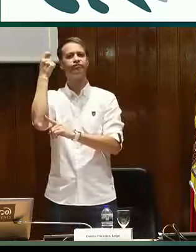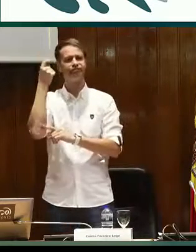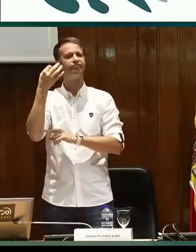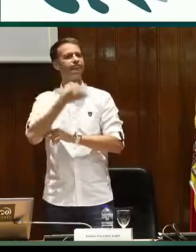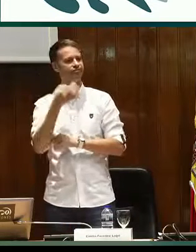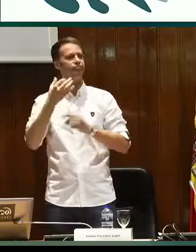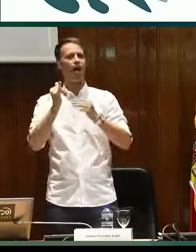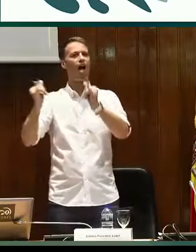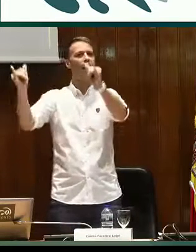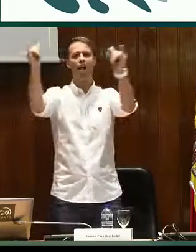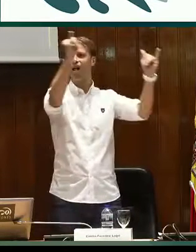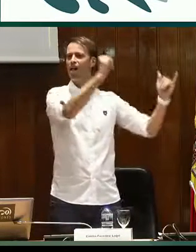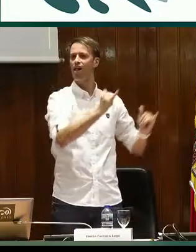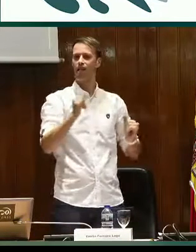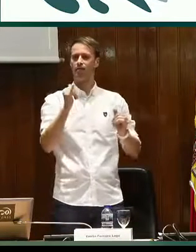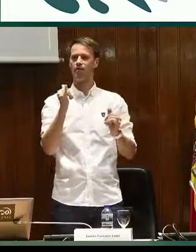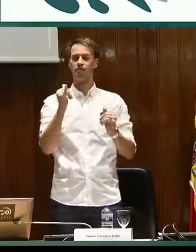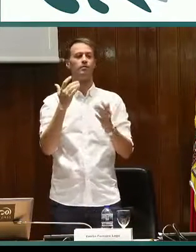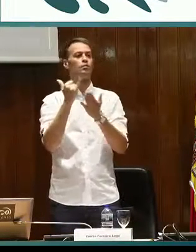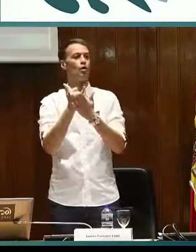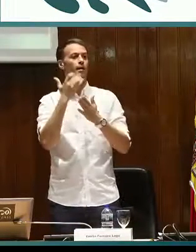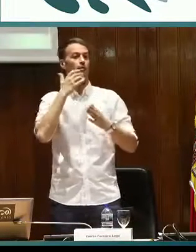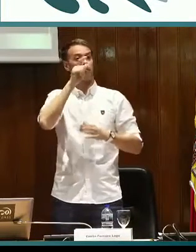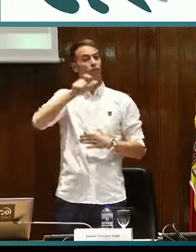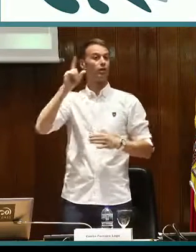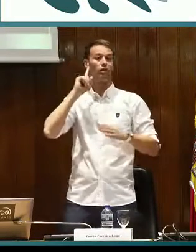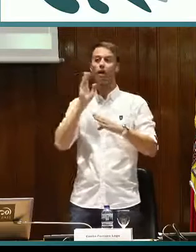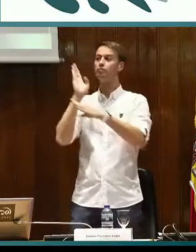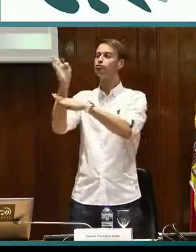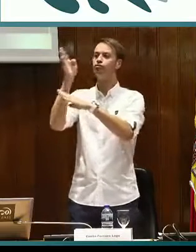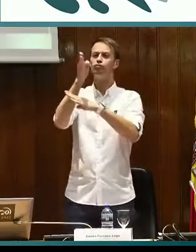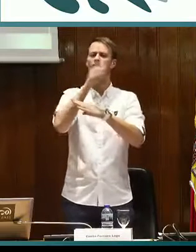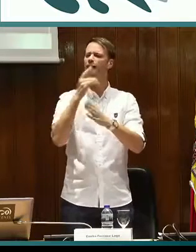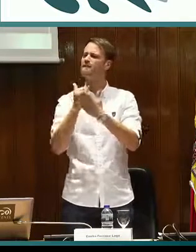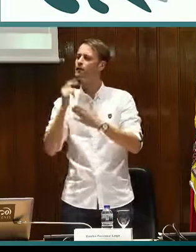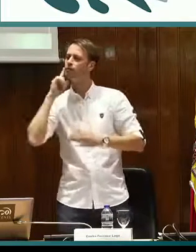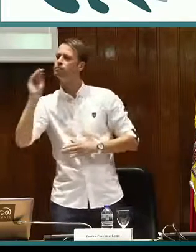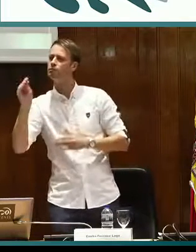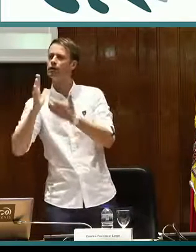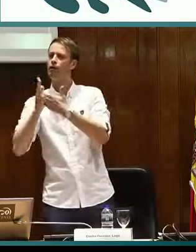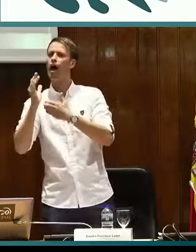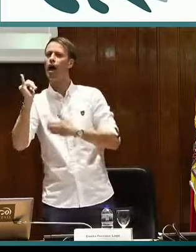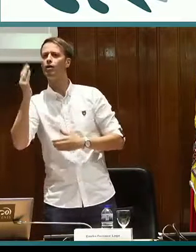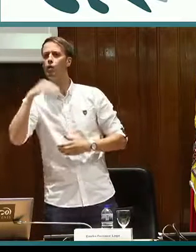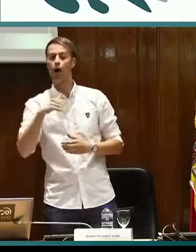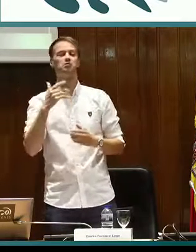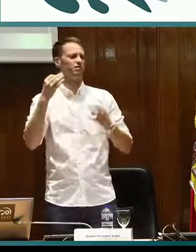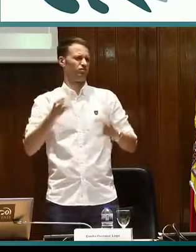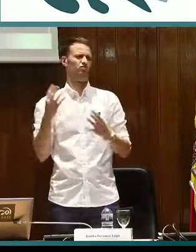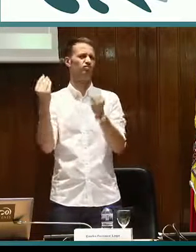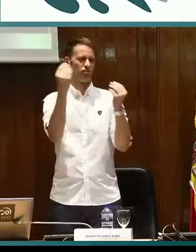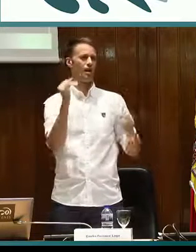experiencia, no sabíamos lo que iba a pasar y hemos demostrado, o se ha demostrado, que evidentemente es una cosa muy positiva